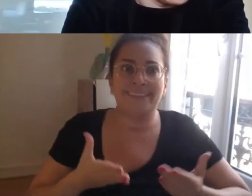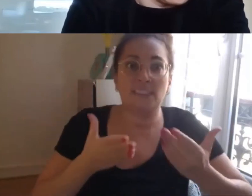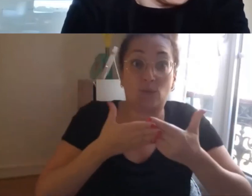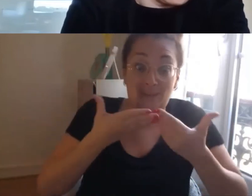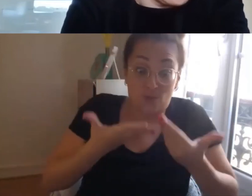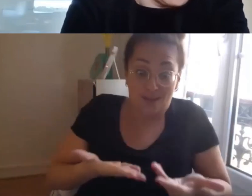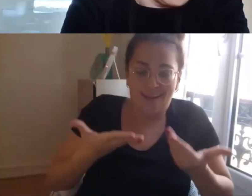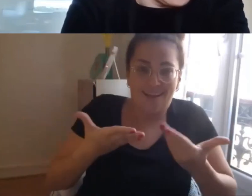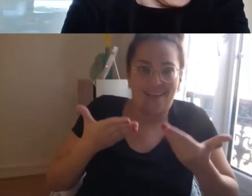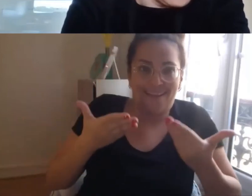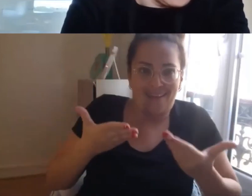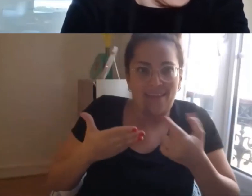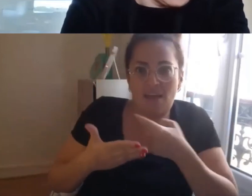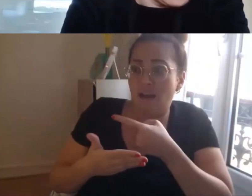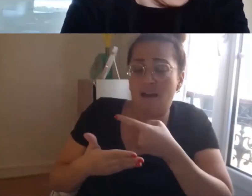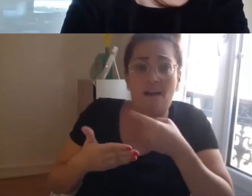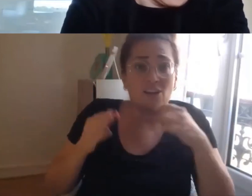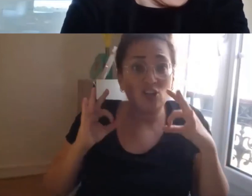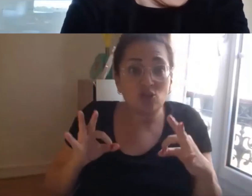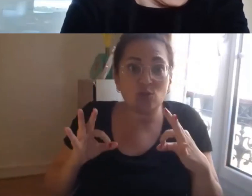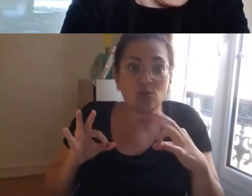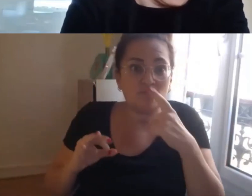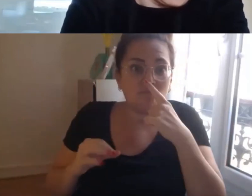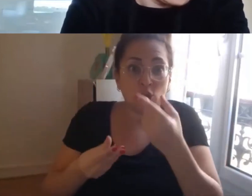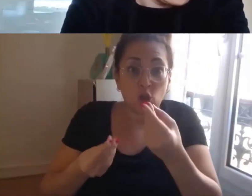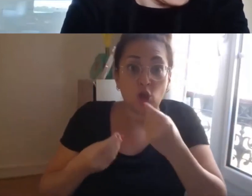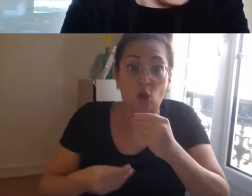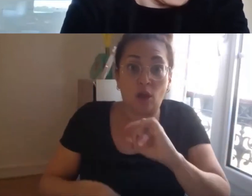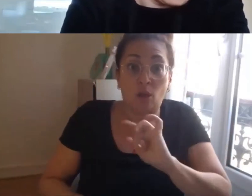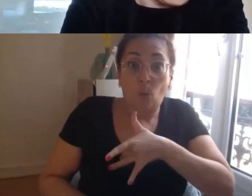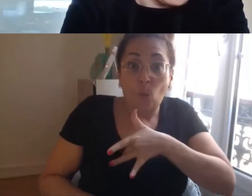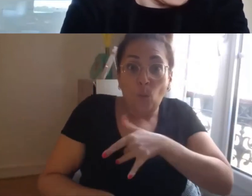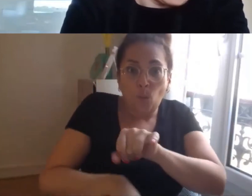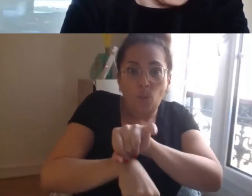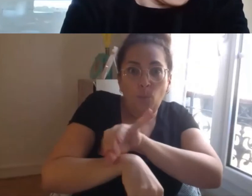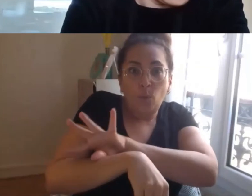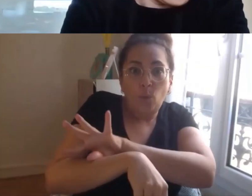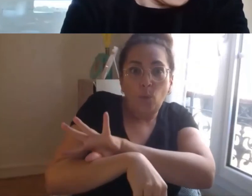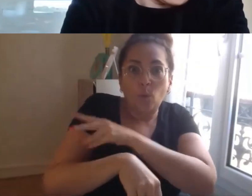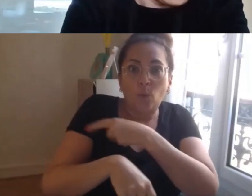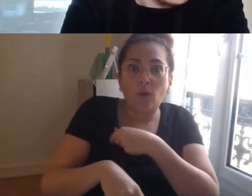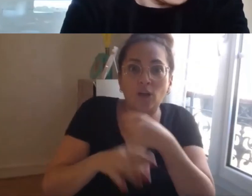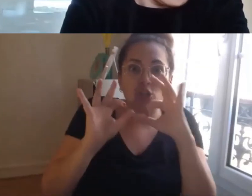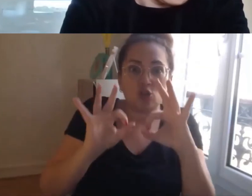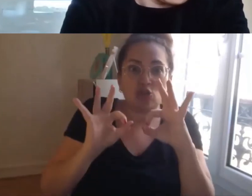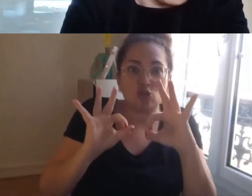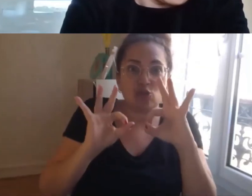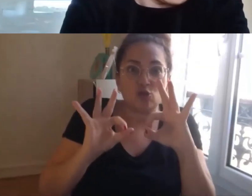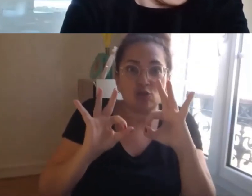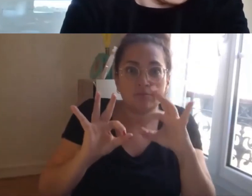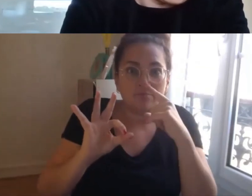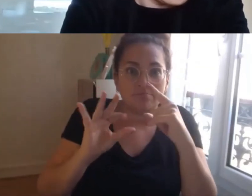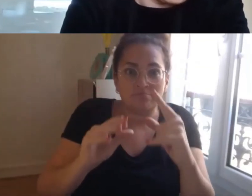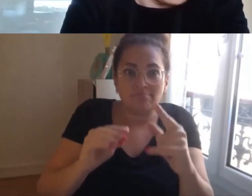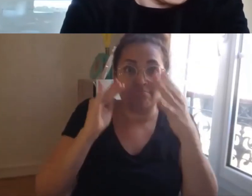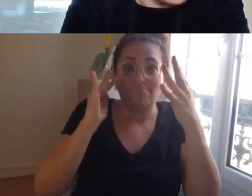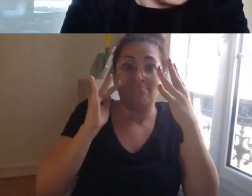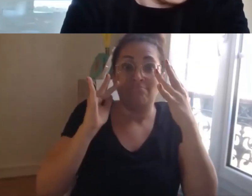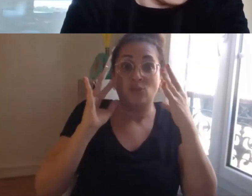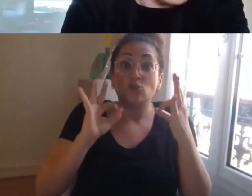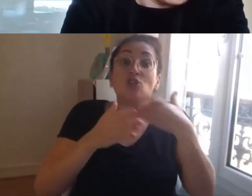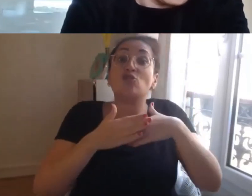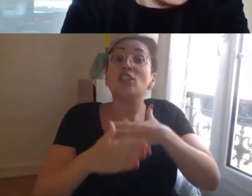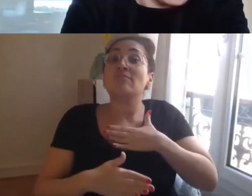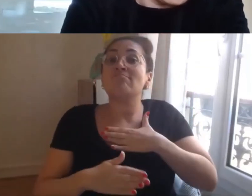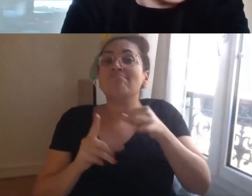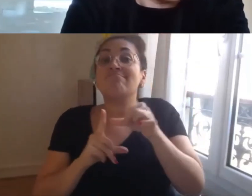cet appel émouvant à la fraternité je crois est quelque chose qui fait écho en nous profondément je pense à la GEPHIP je pense